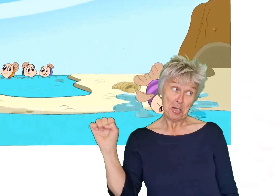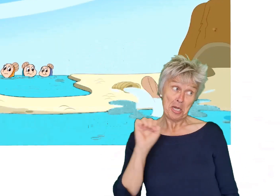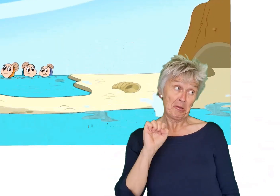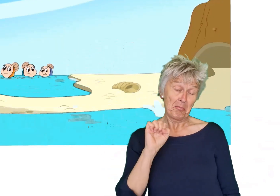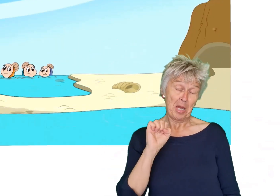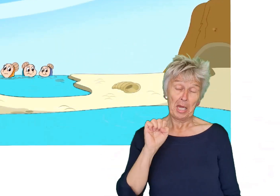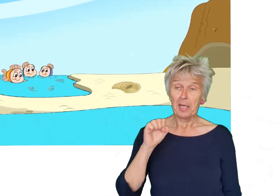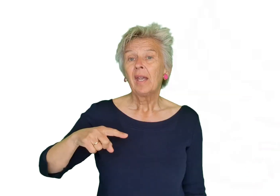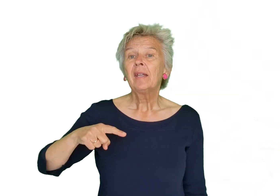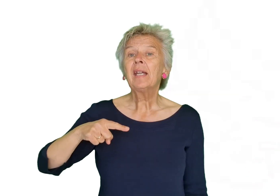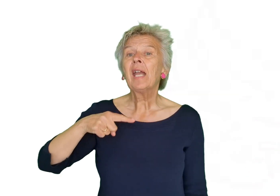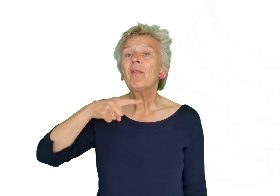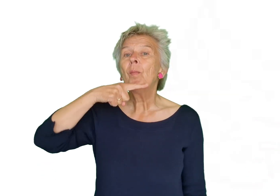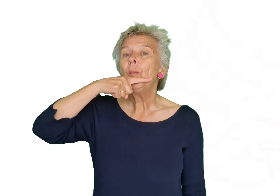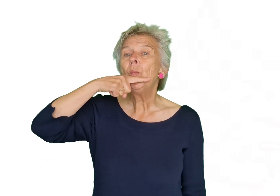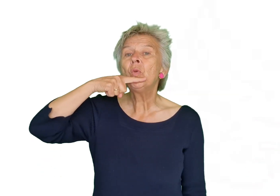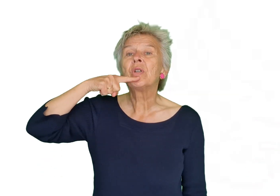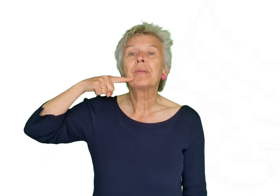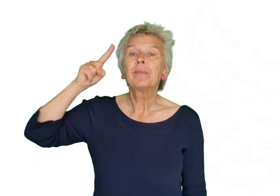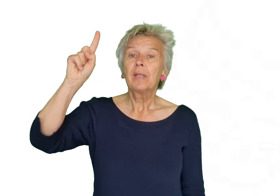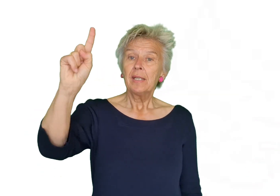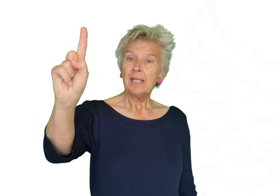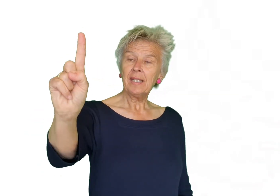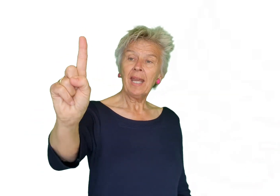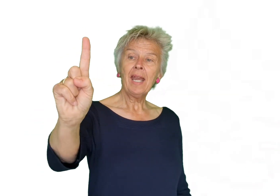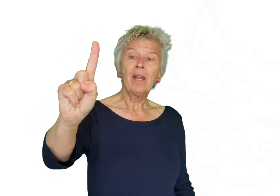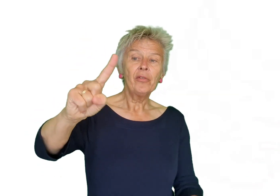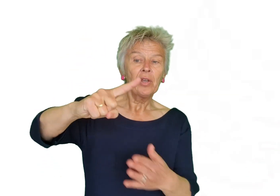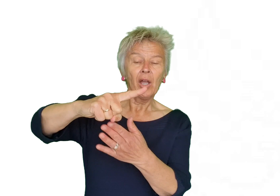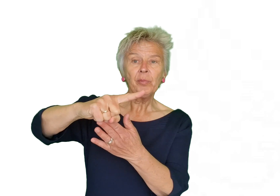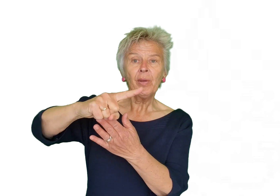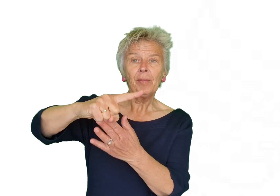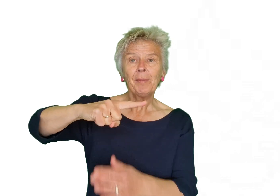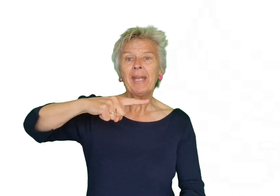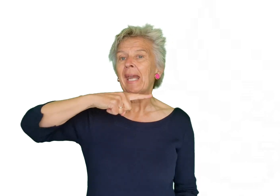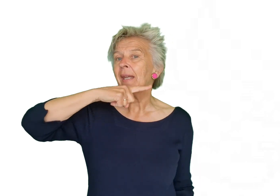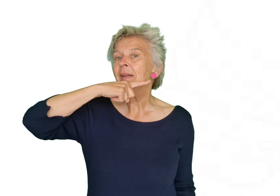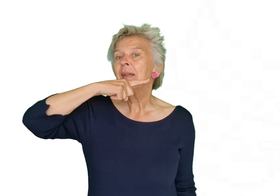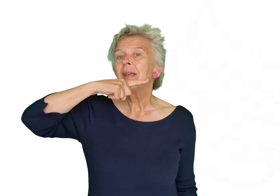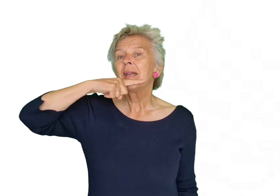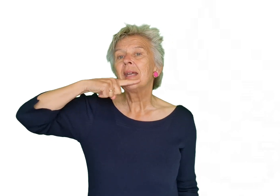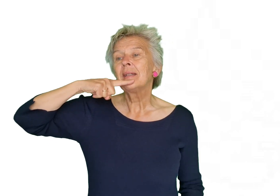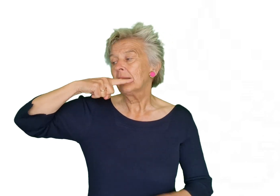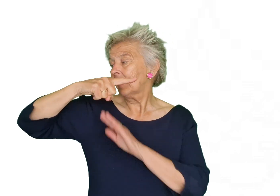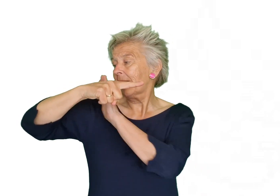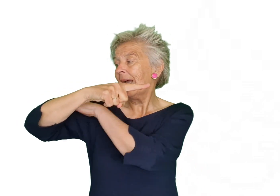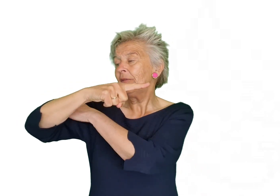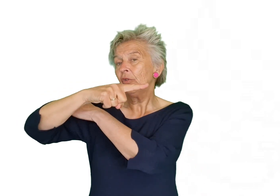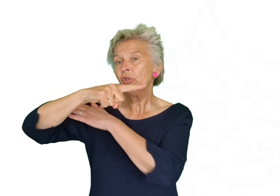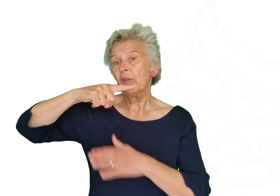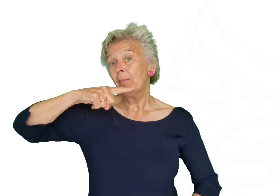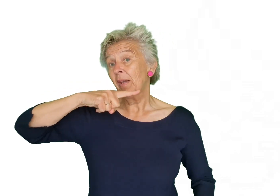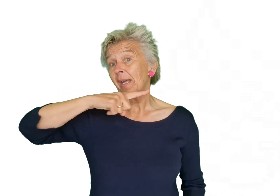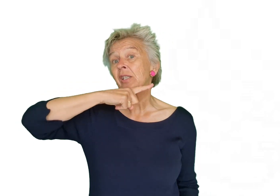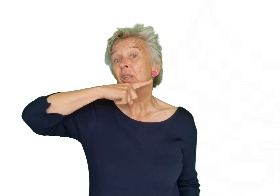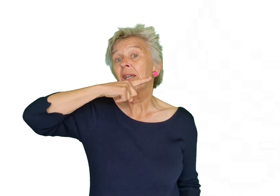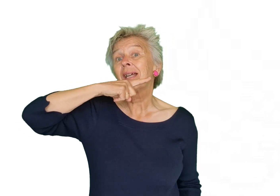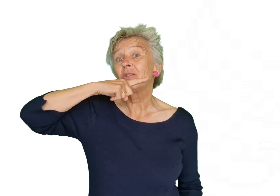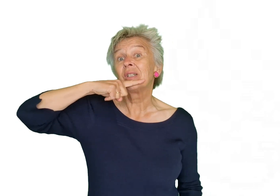dan krijgen we moeder dus de eenhand handpal naar beneden en je gaat dus ik ben rechts ik ga dus naar